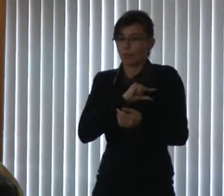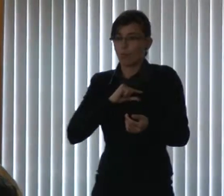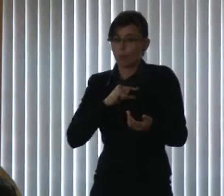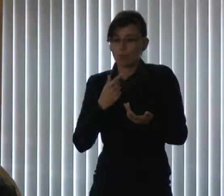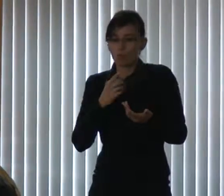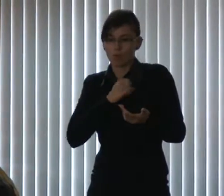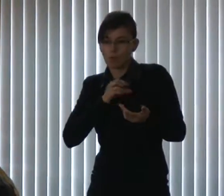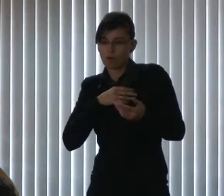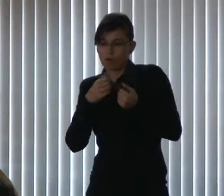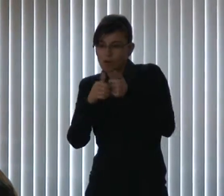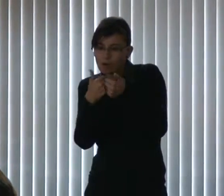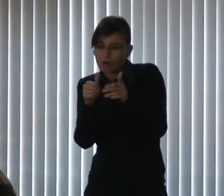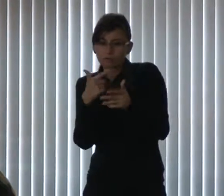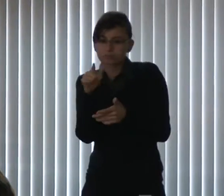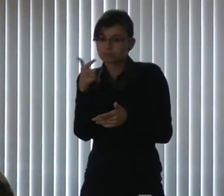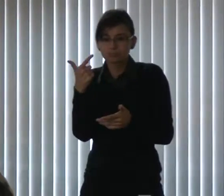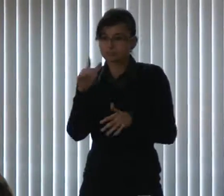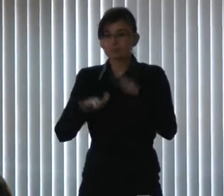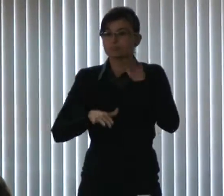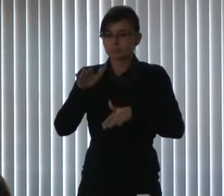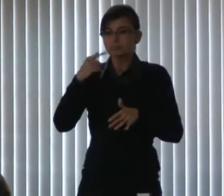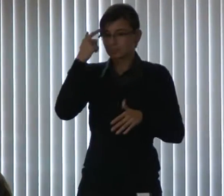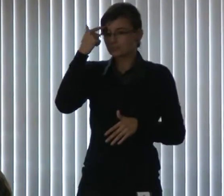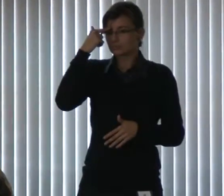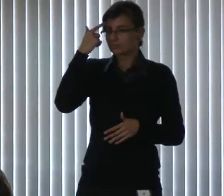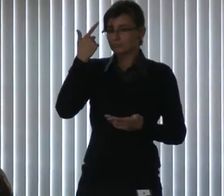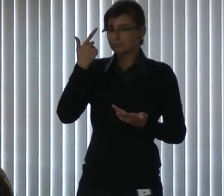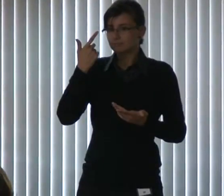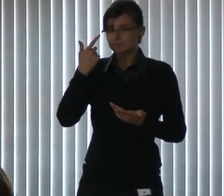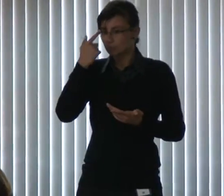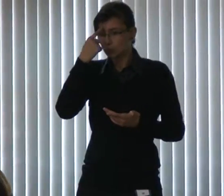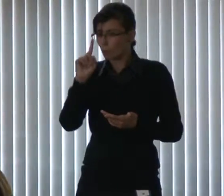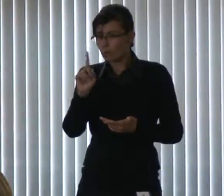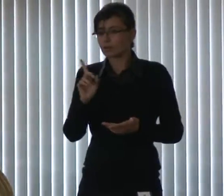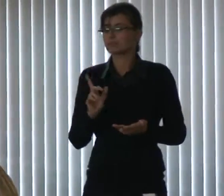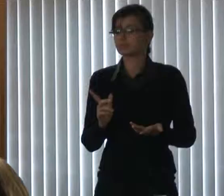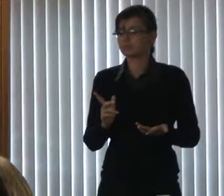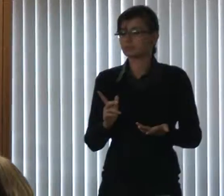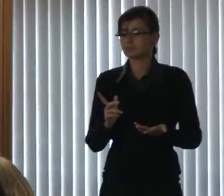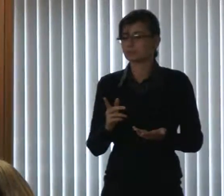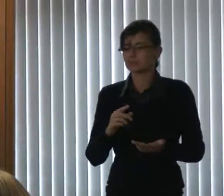Às vezes não tem nem a condução para vir à cidade fazer hemodiálise. E ele faz hemodiálise todos os dias.